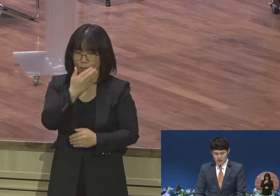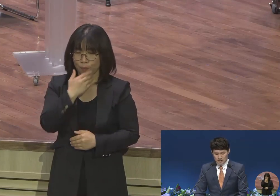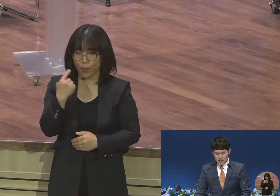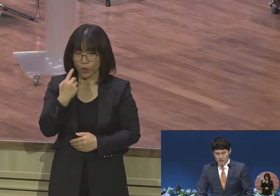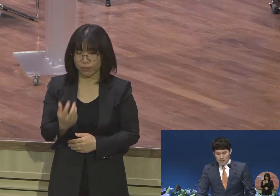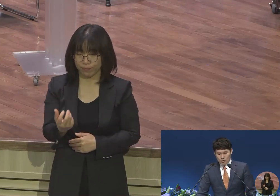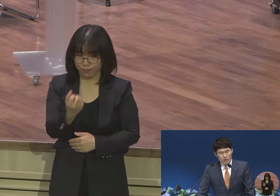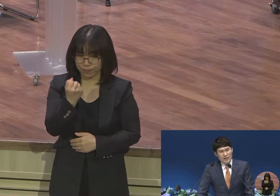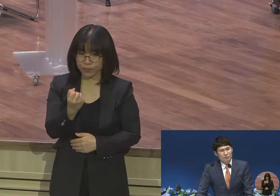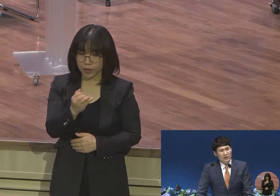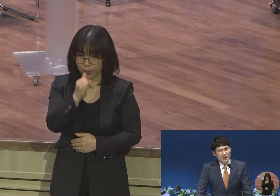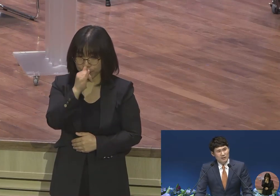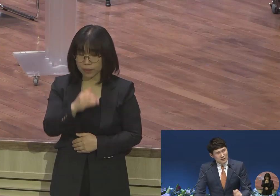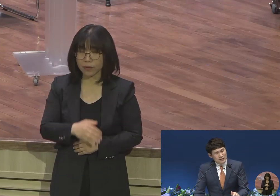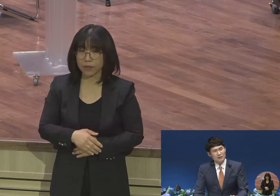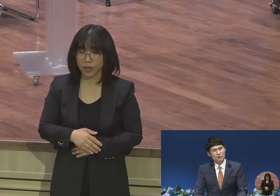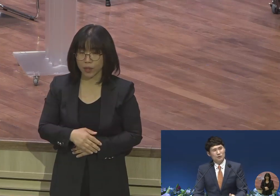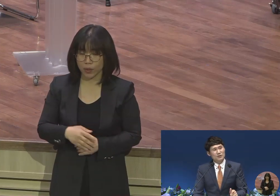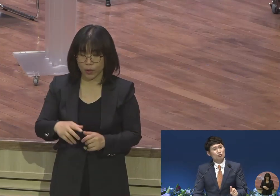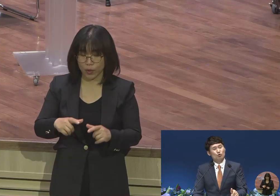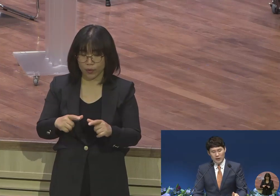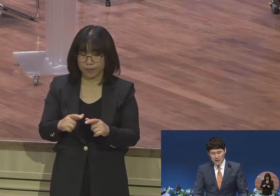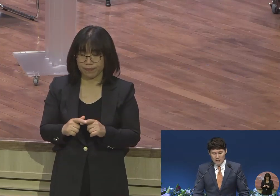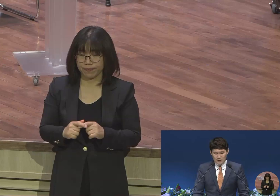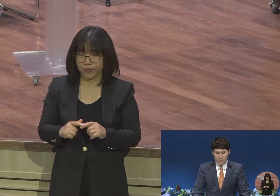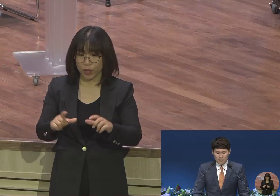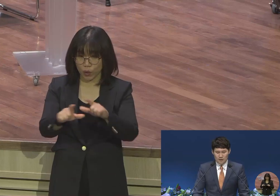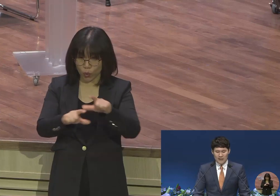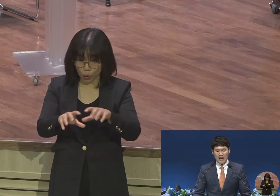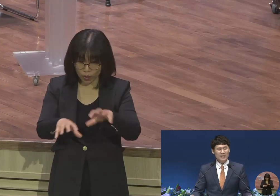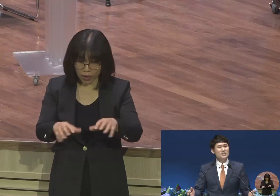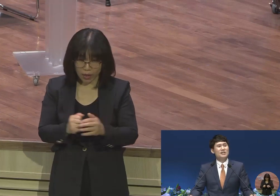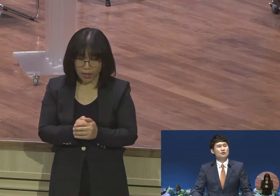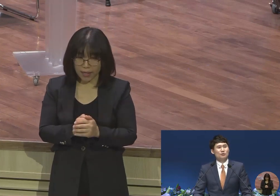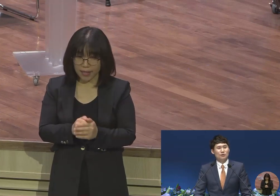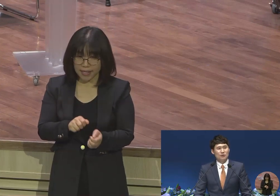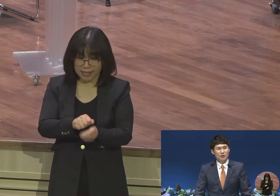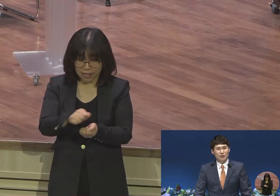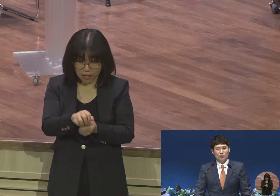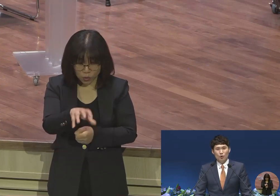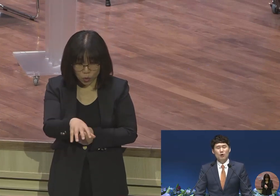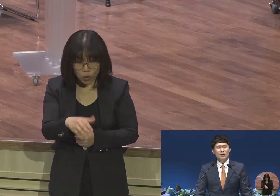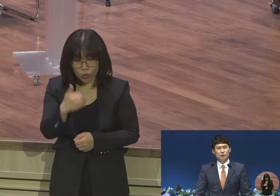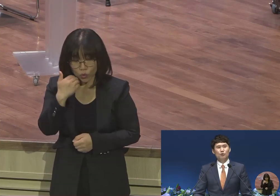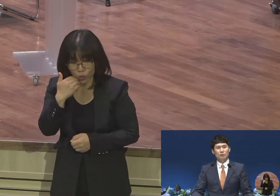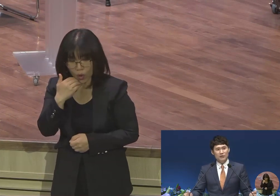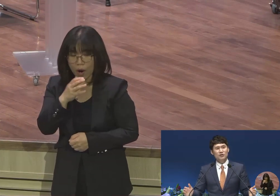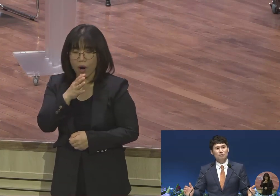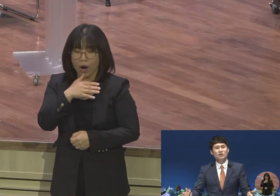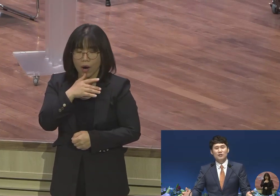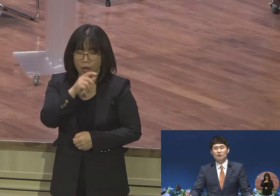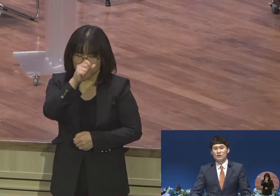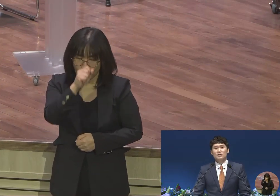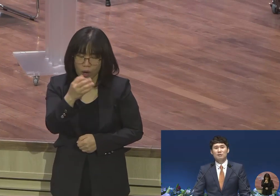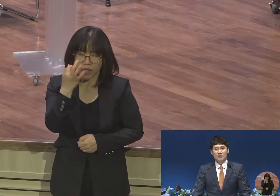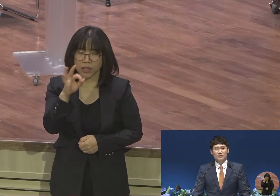동네 사람들에게 그 세탁소 그 누구 얘기하니까요 다 인정할 정도로 교회와 전도에 완전히 미쳤다라고 인정할 만큼